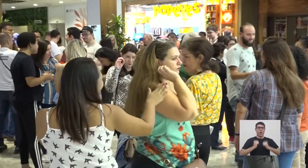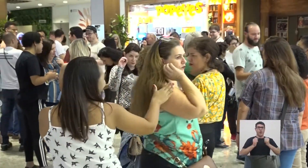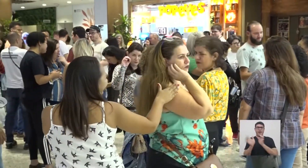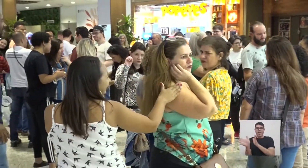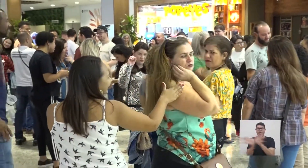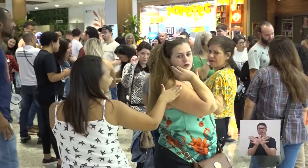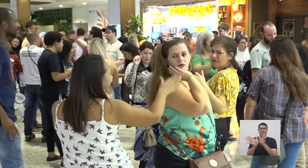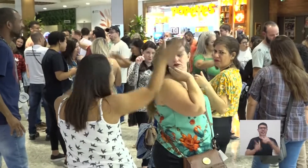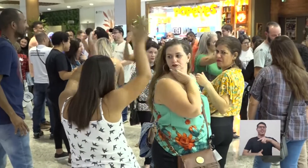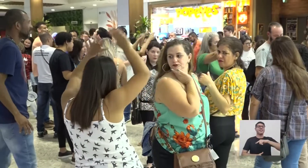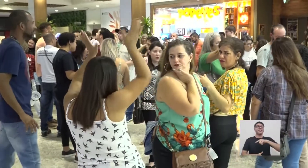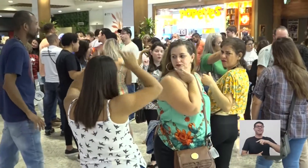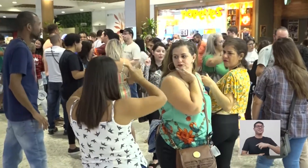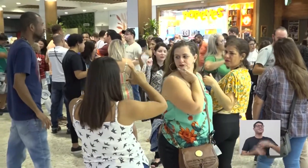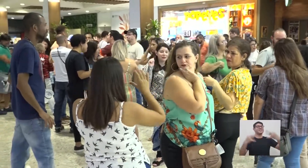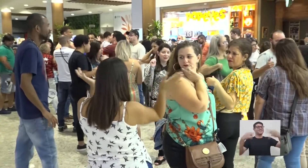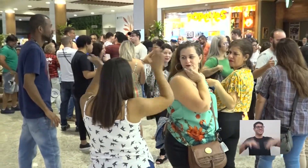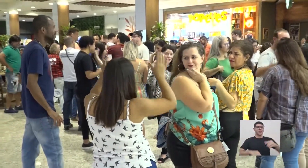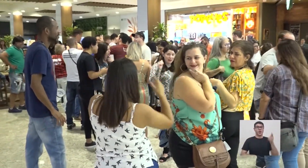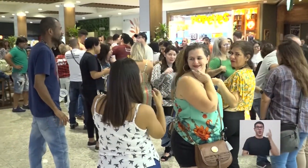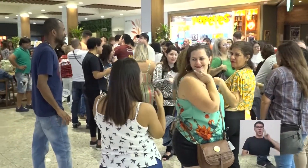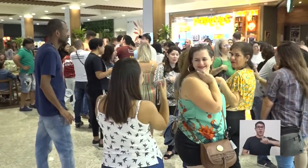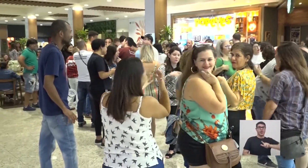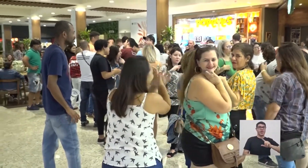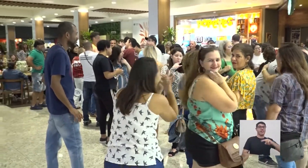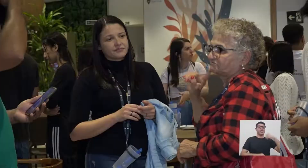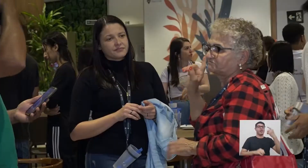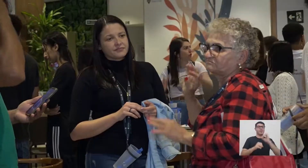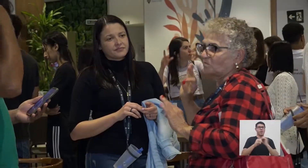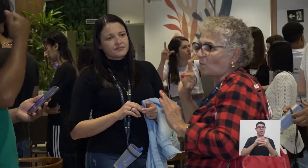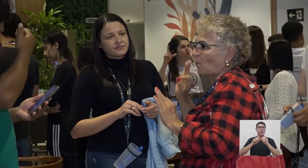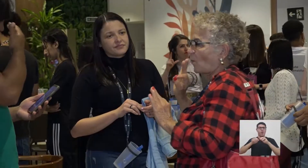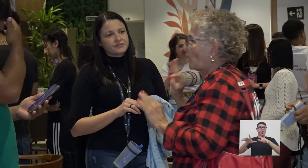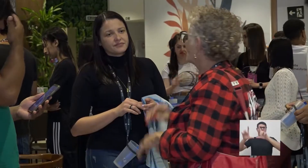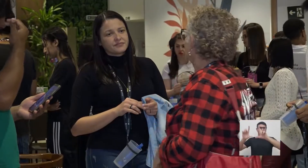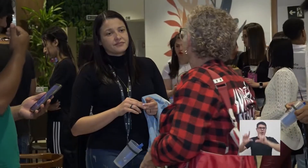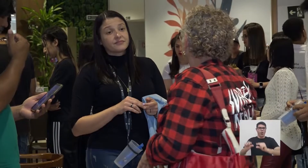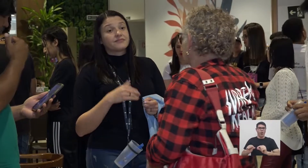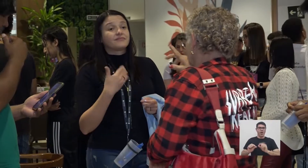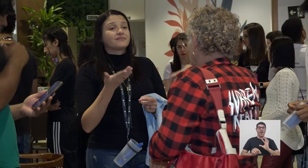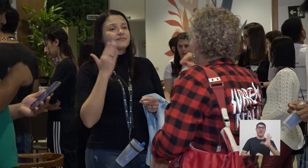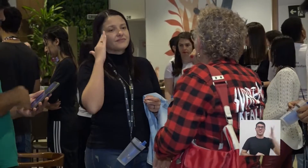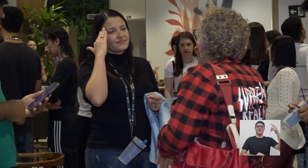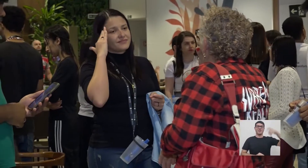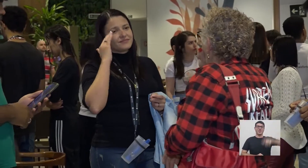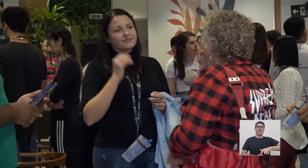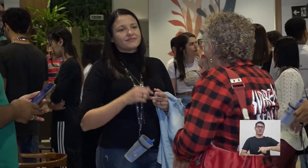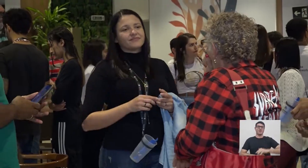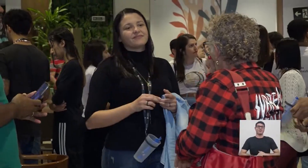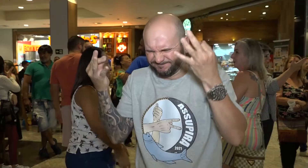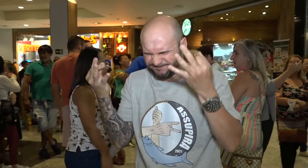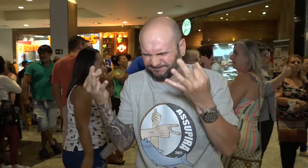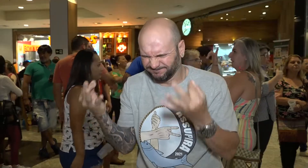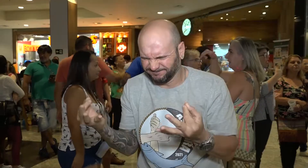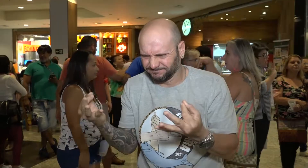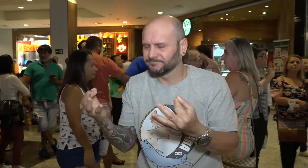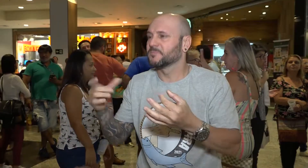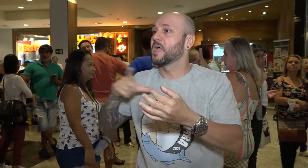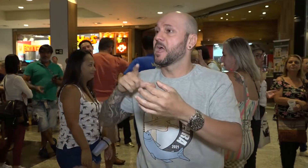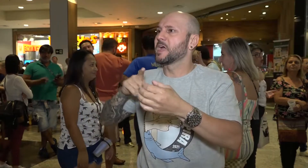mais acessibilidade. E deu muito certo, por isso, depois da pandemia, voltou a acontecer. Ter criado a associação foi